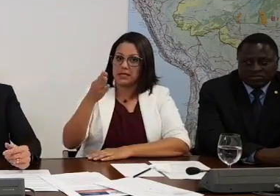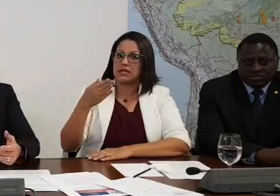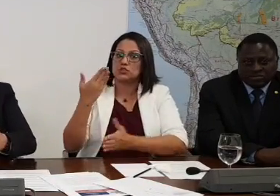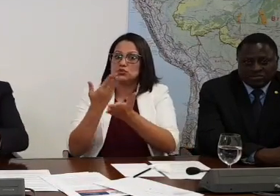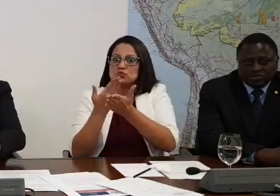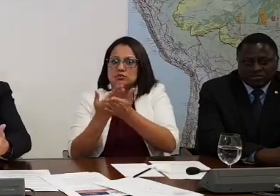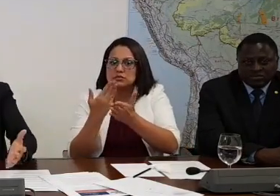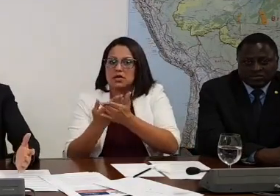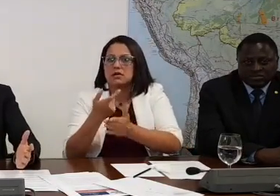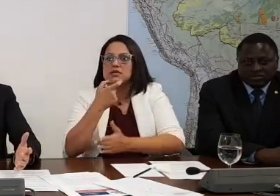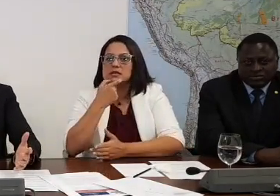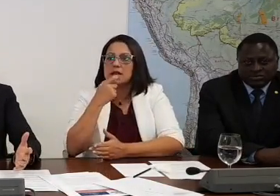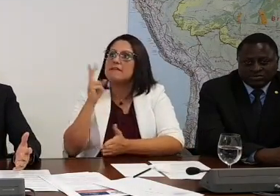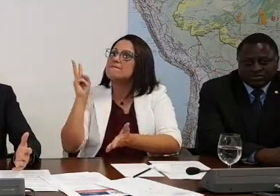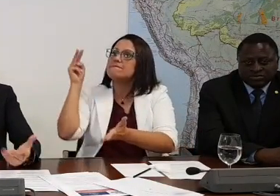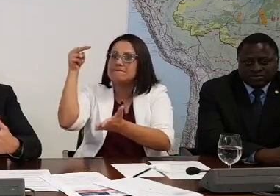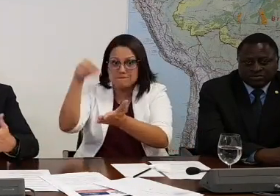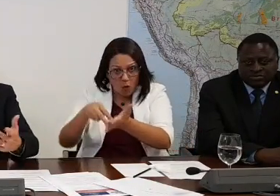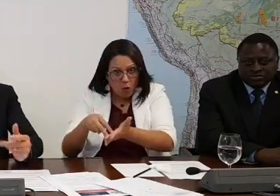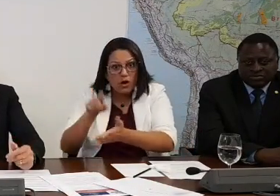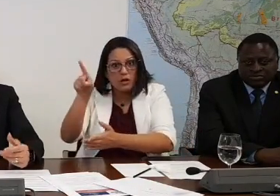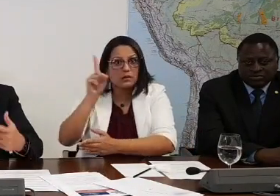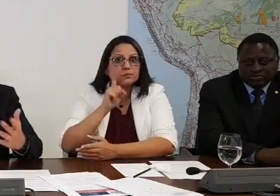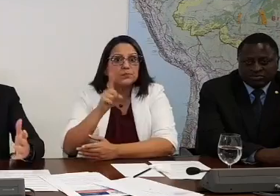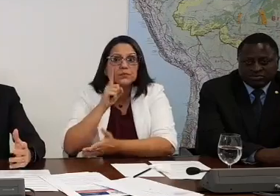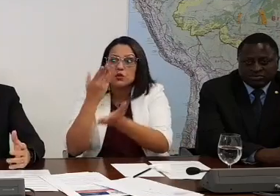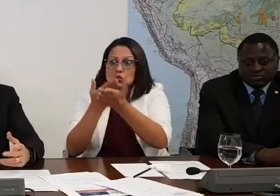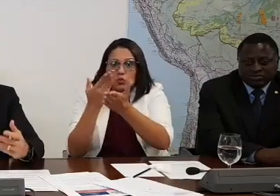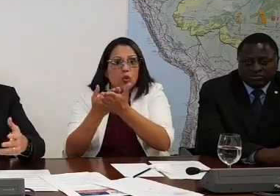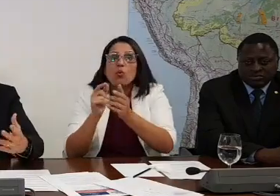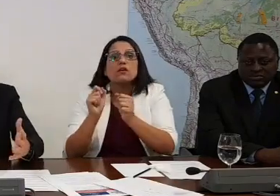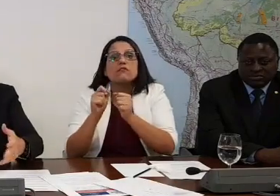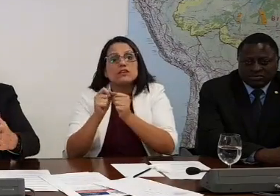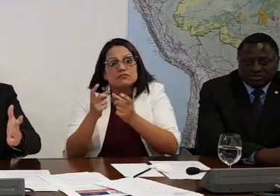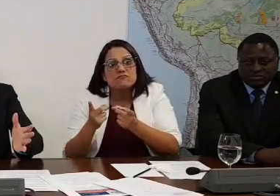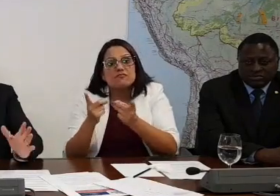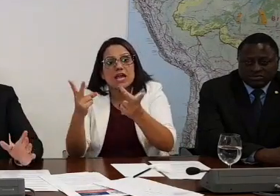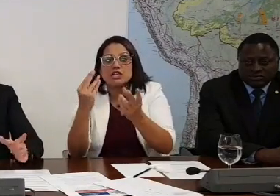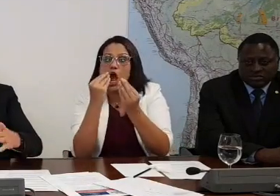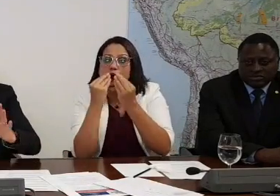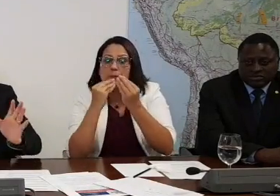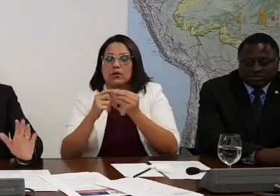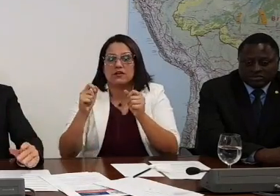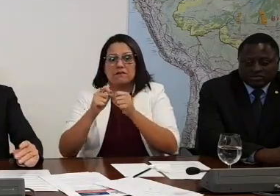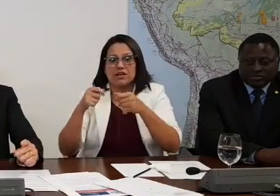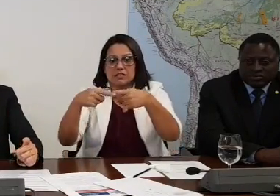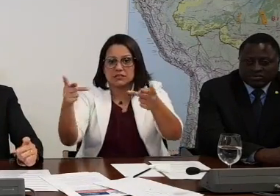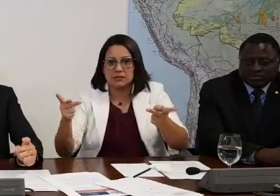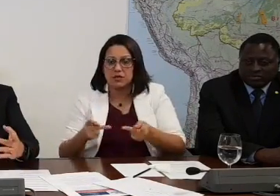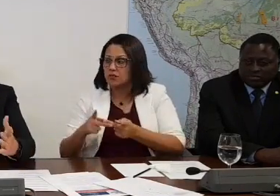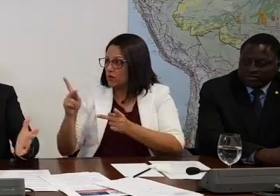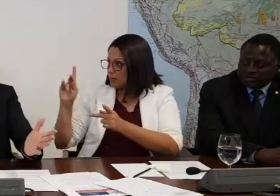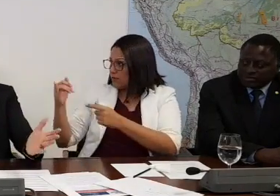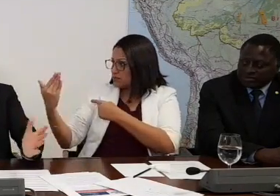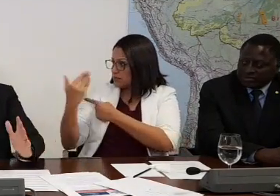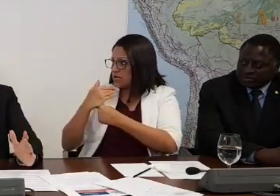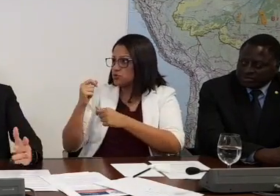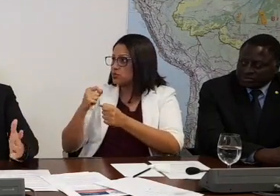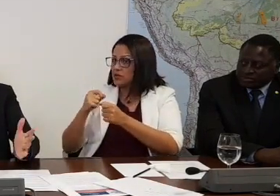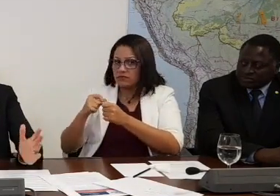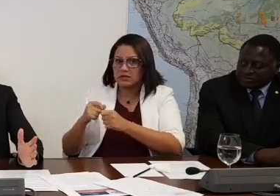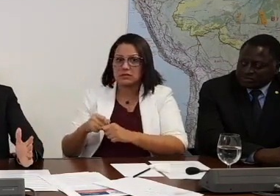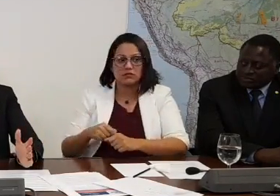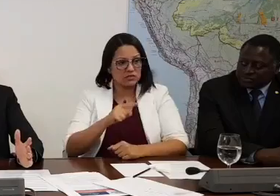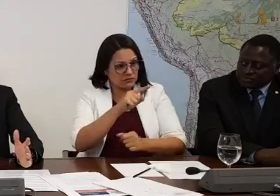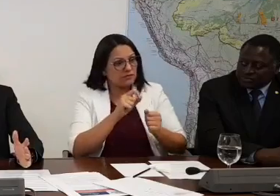Aperfeiçoar ser inglês. Tem que aperfeiçoar lá. Daí queria que eu, num primeiro momento, né? Pai, o tu acha aí se eu me bancar, eu vou ficar seis meses nos Estados Unidos? Falei, ficar fazendo o que seis